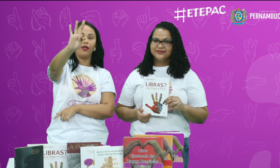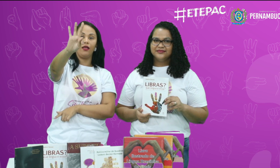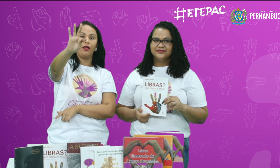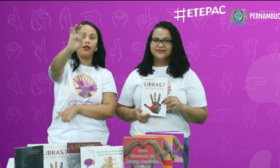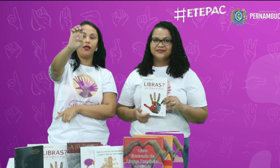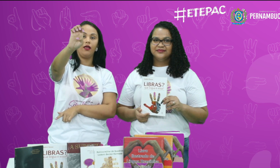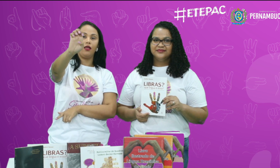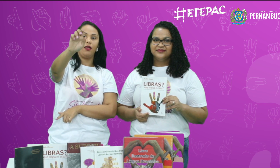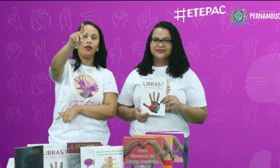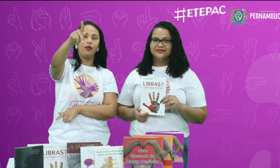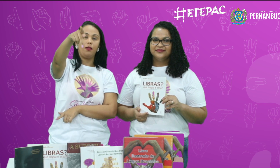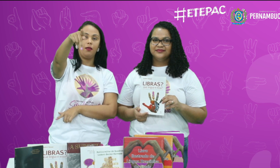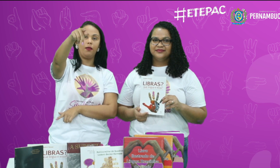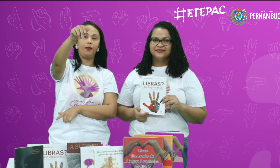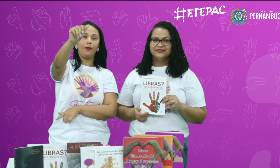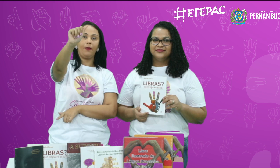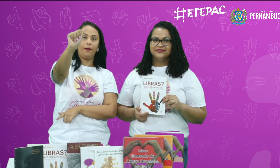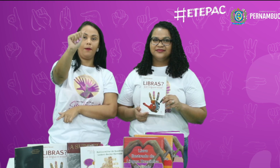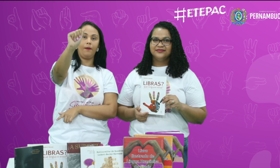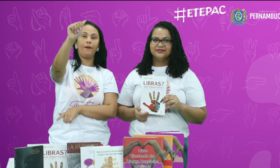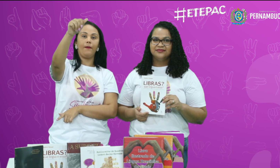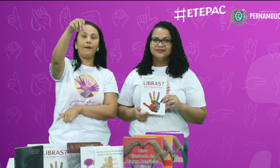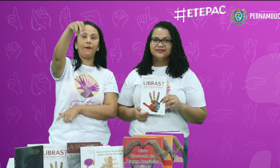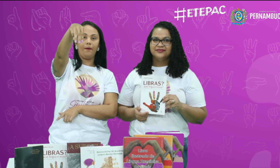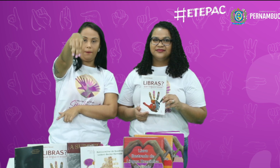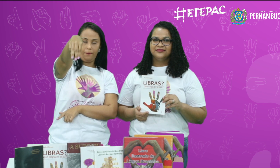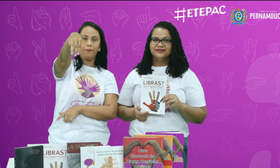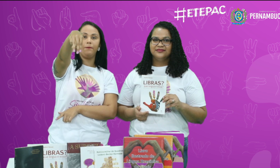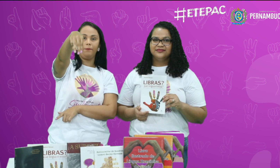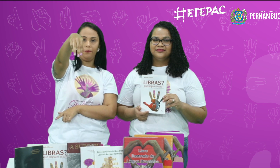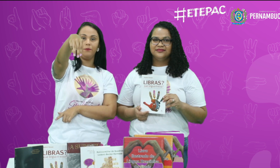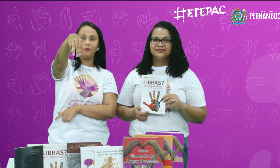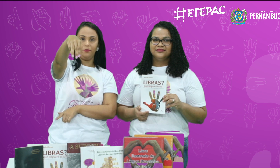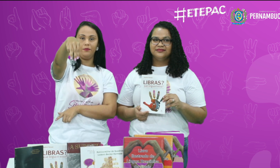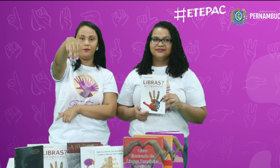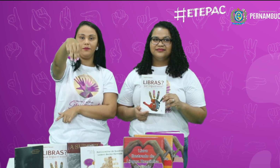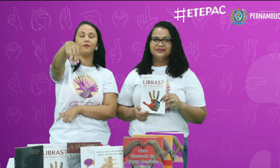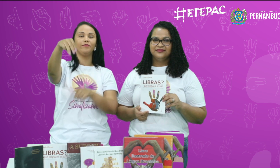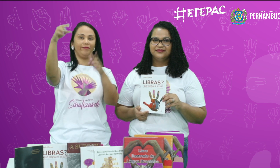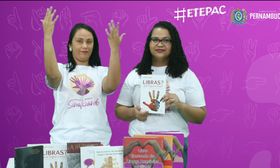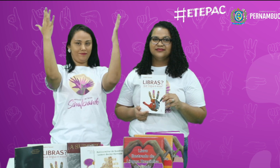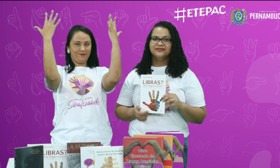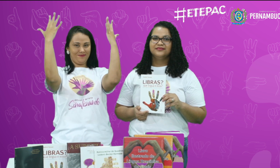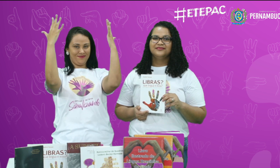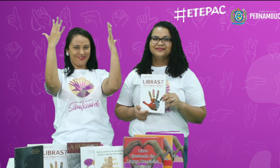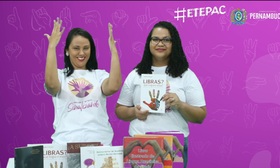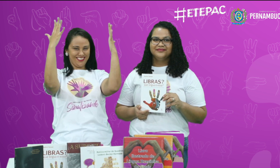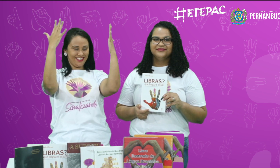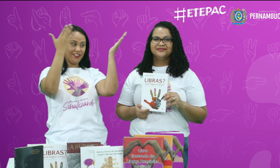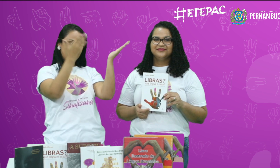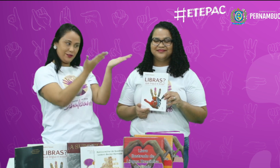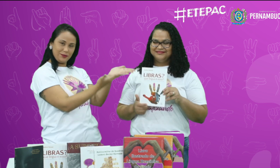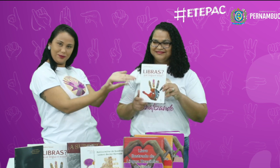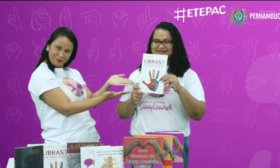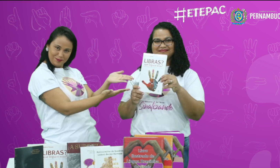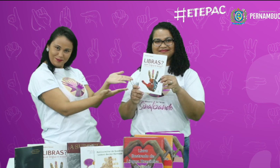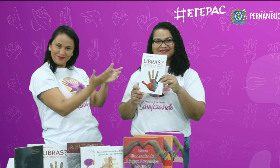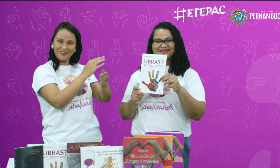E-T-E-Pá... E-T-E-Pan. O polo da E-T-E-Pan. Parabéns.